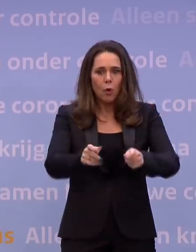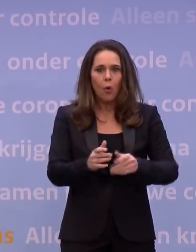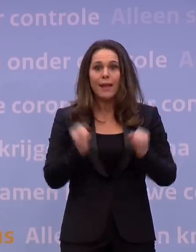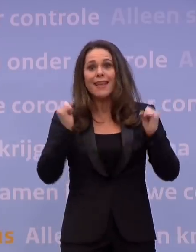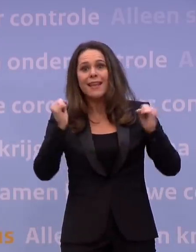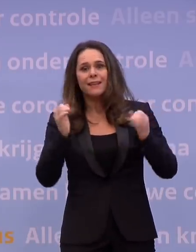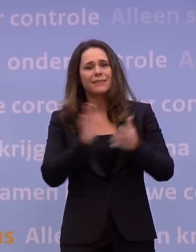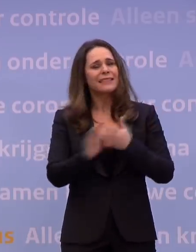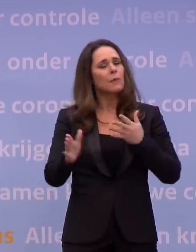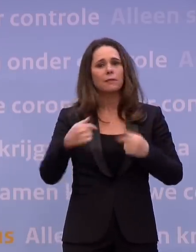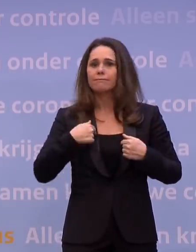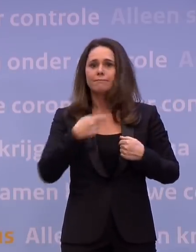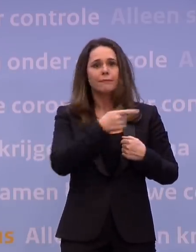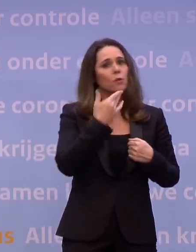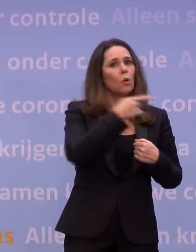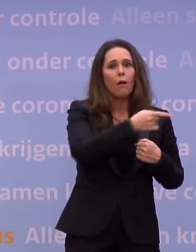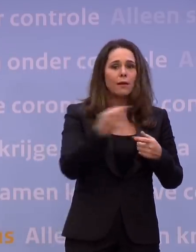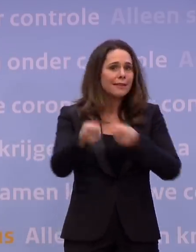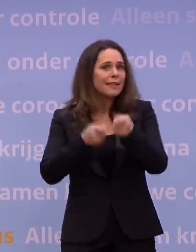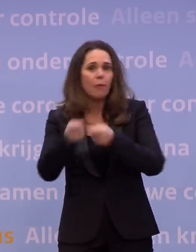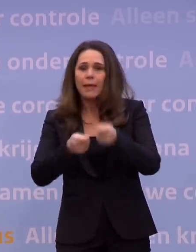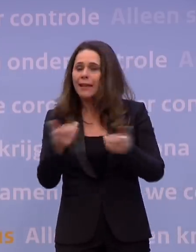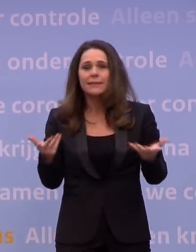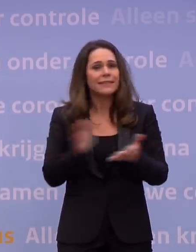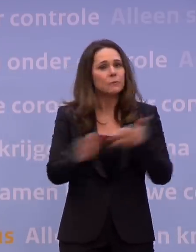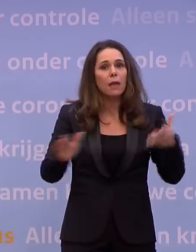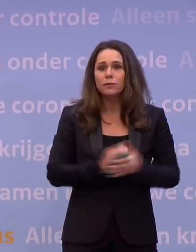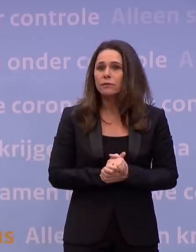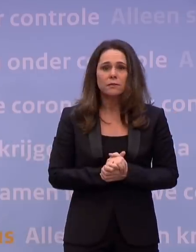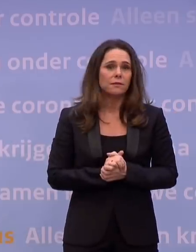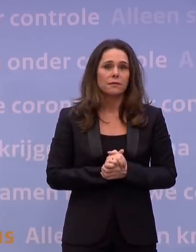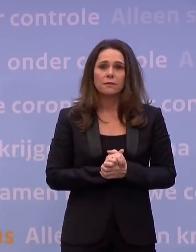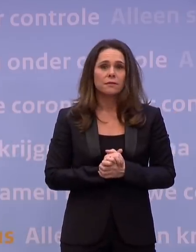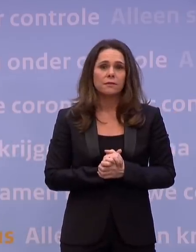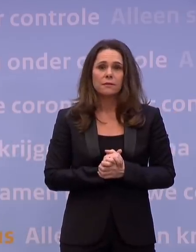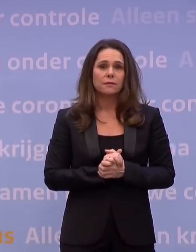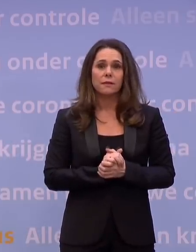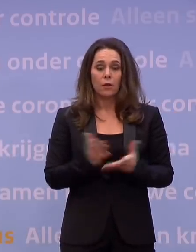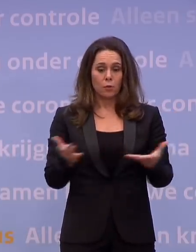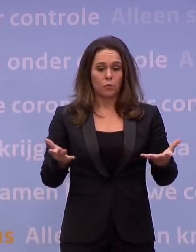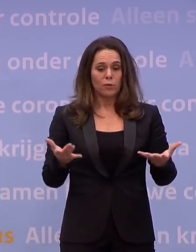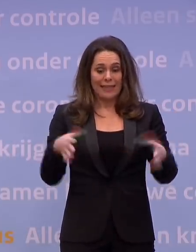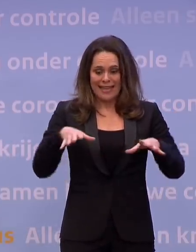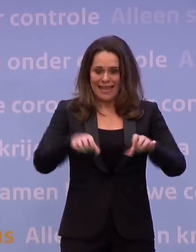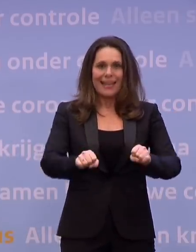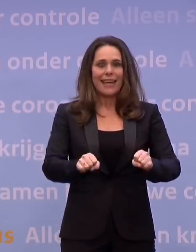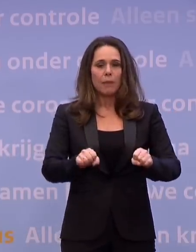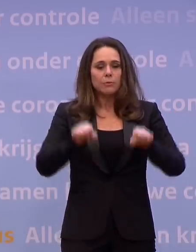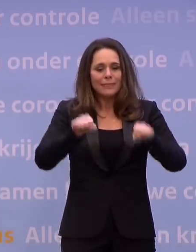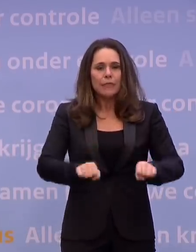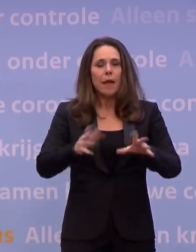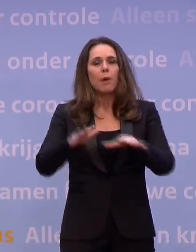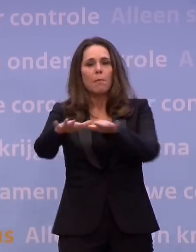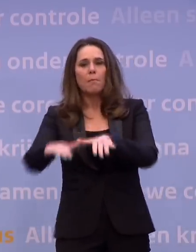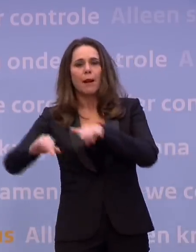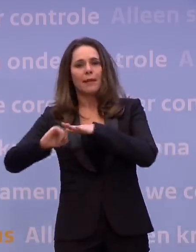Hugo de Jonge niet, het hele kabinet niet, niemand. En natuurlijk kunnen en willen we zo'n ingrijpend besluit niet nemen zonder parlementaire steun.